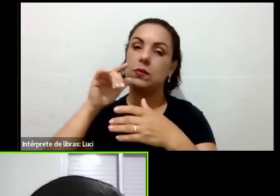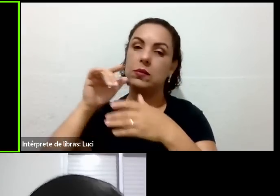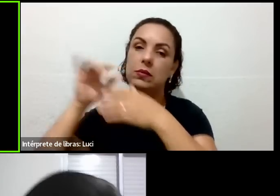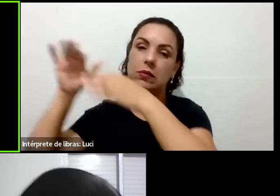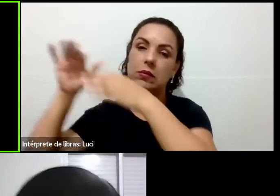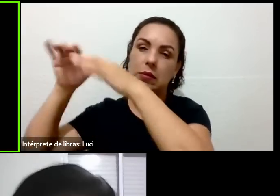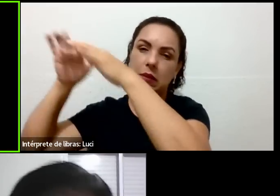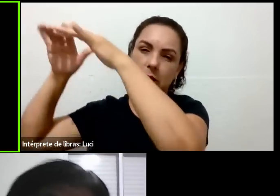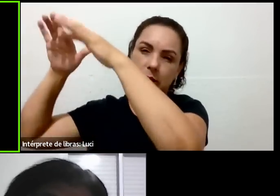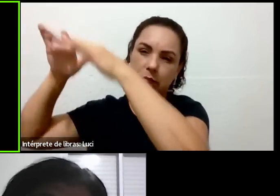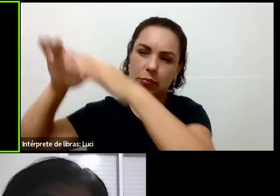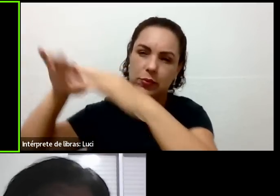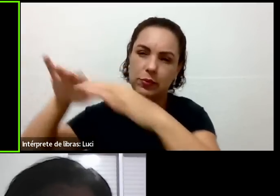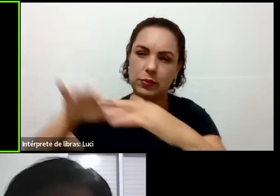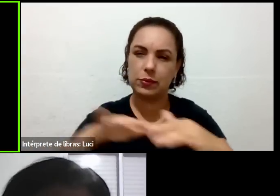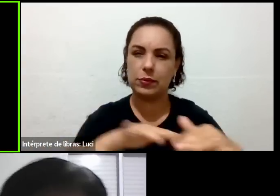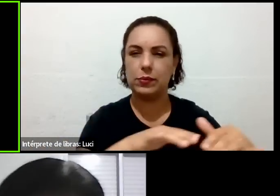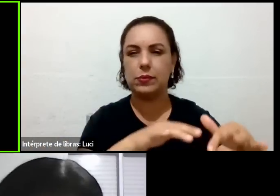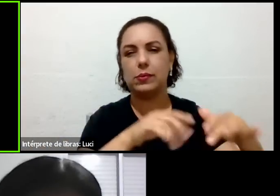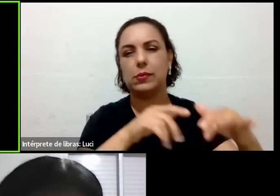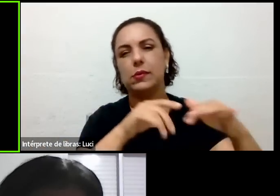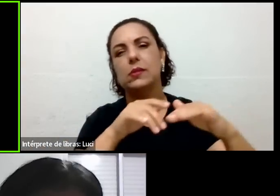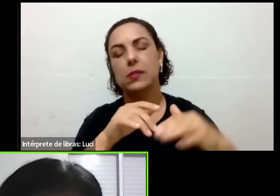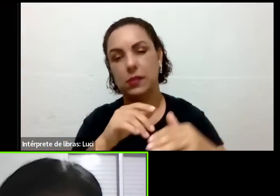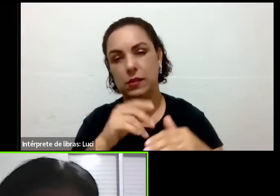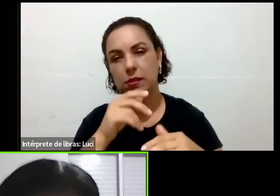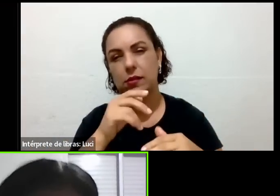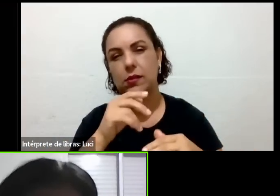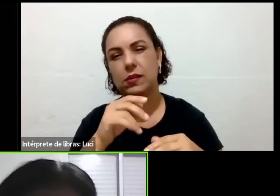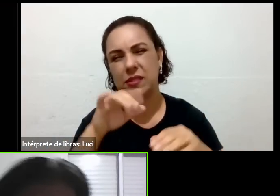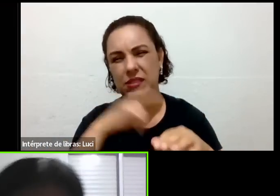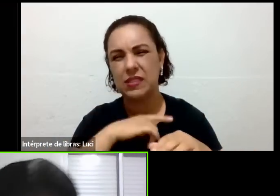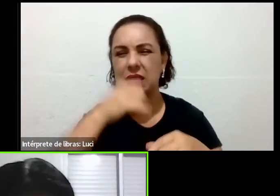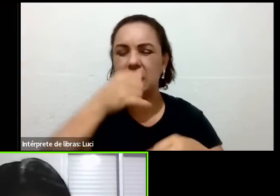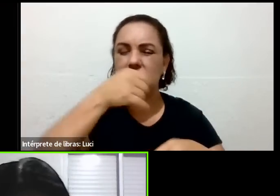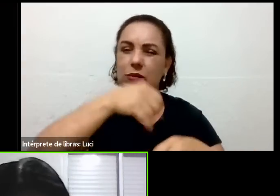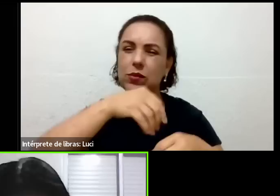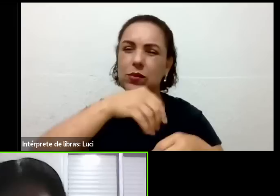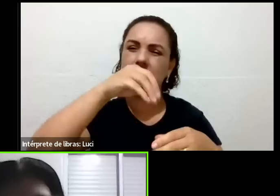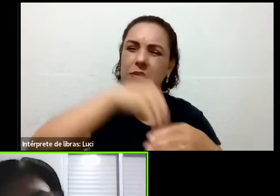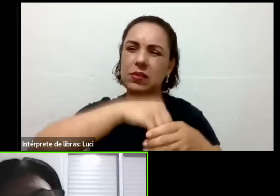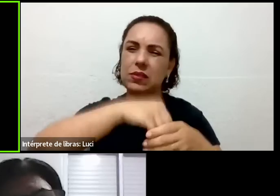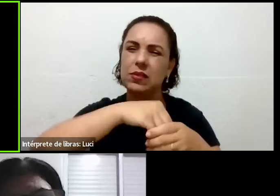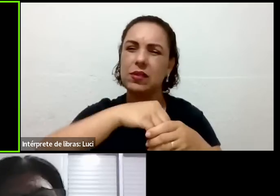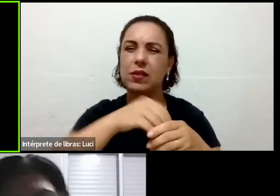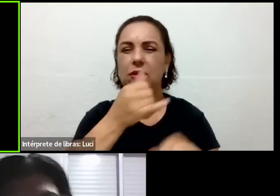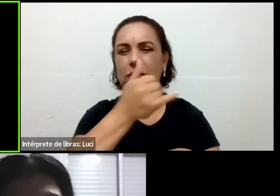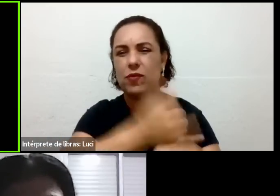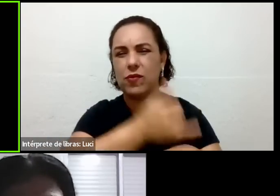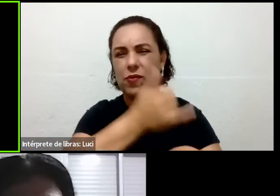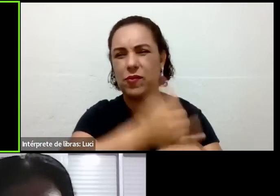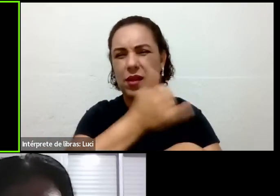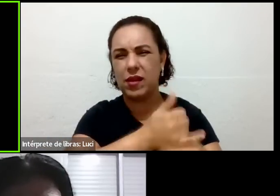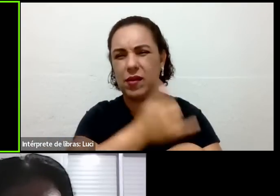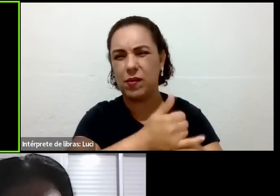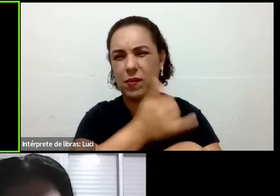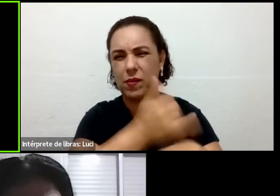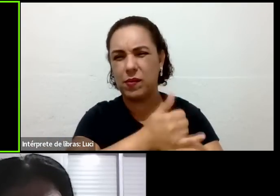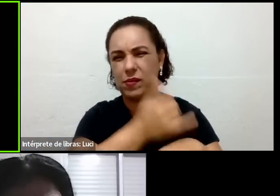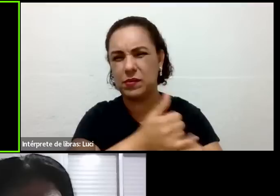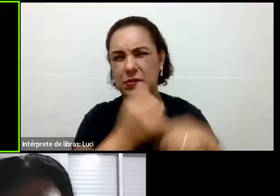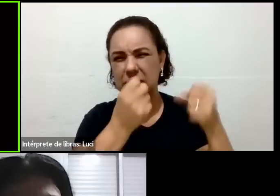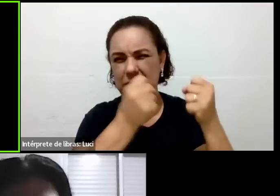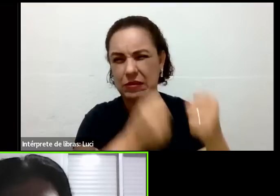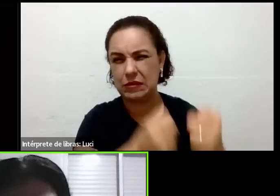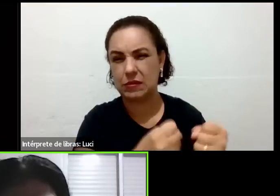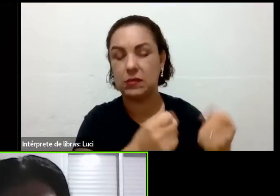É, aquelas substâncias lá, né? Metais pesados, não é isso que você fala? É, o metal pesado, ele é difícil sair da água.